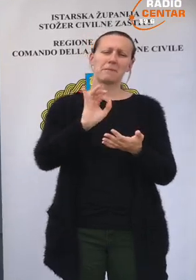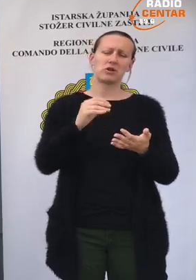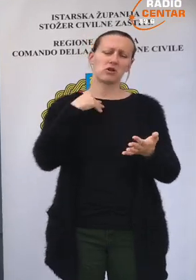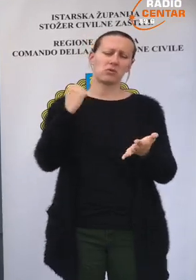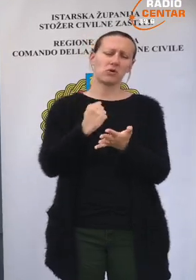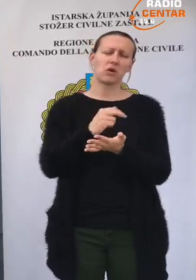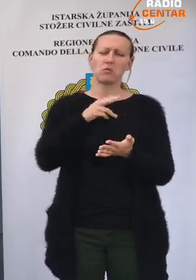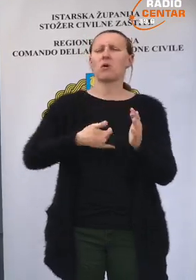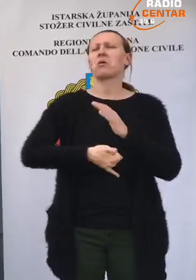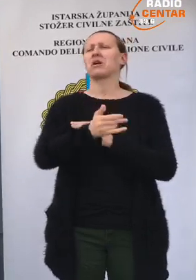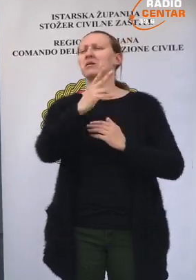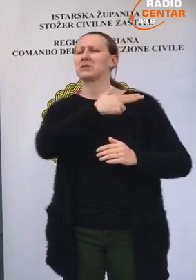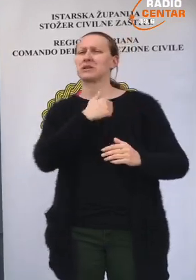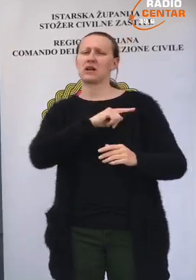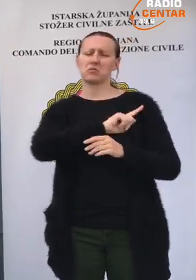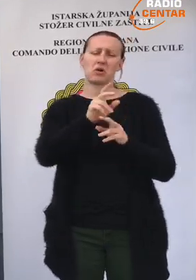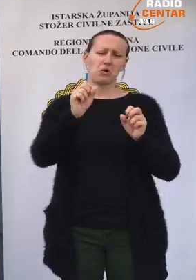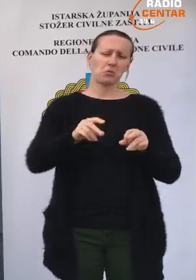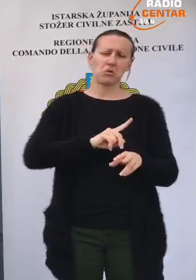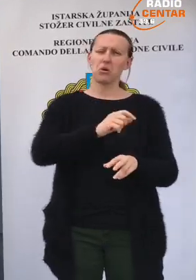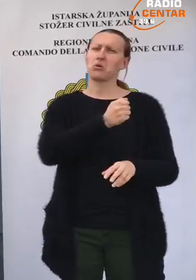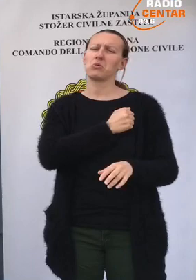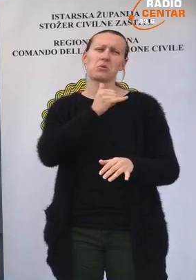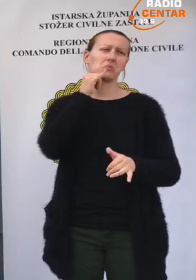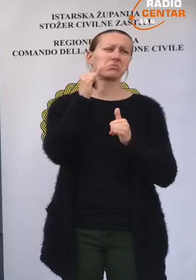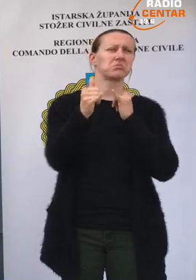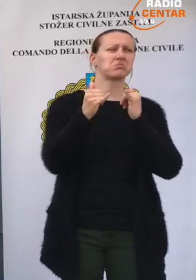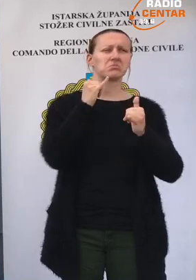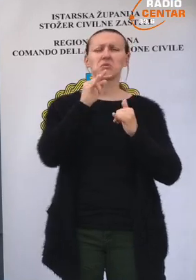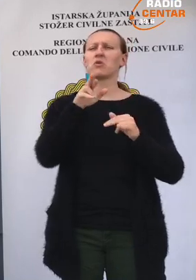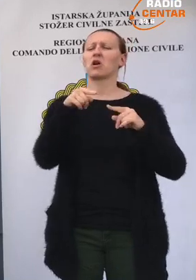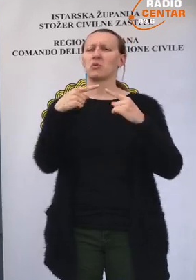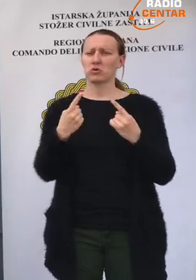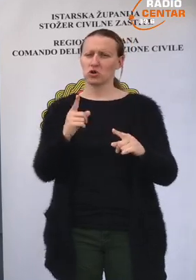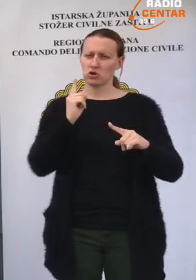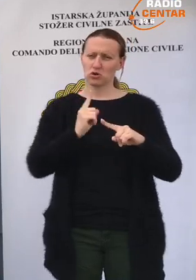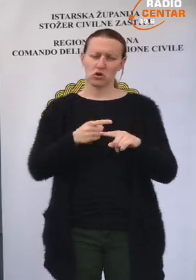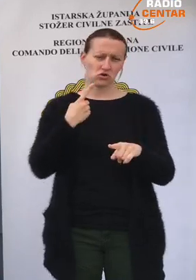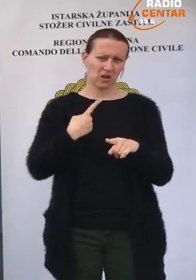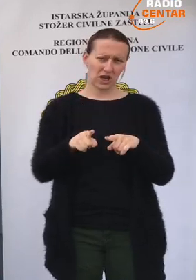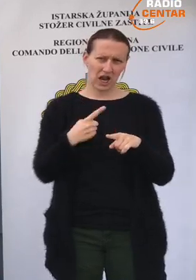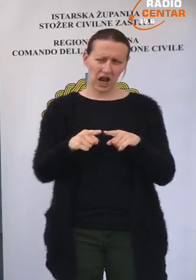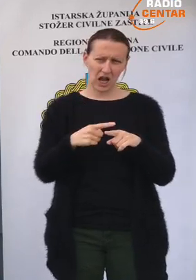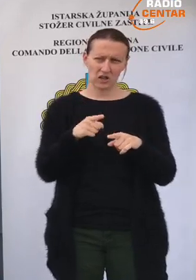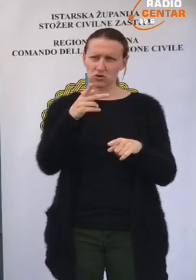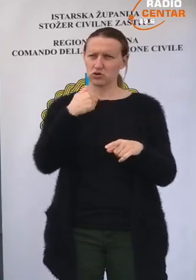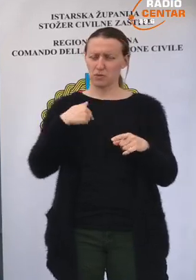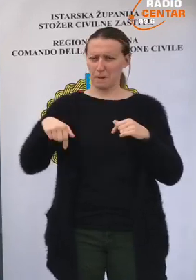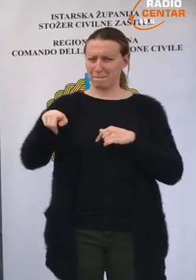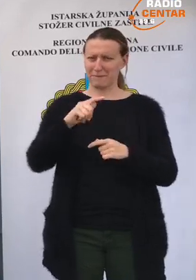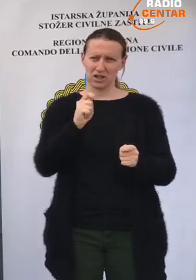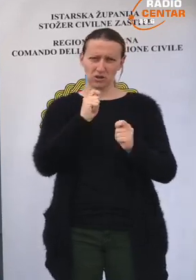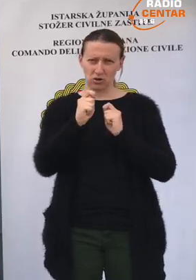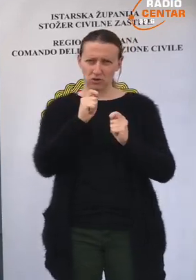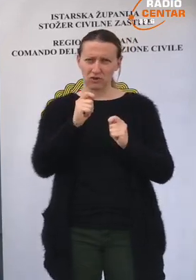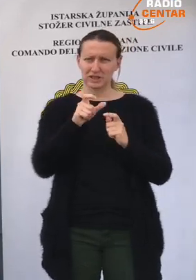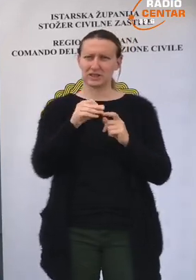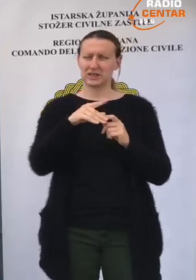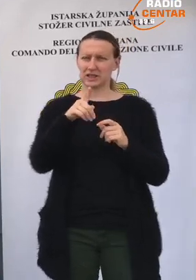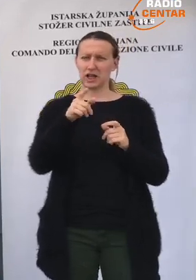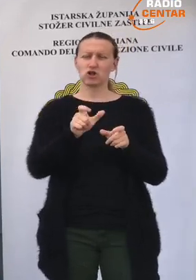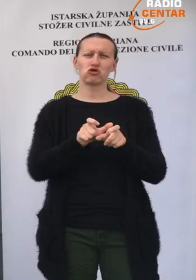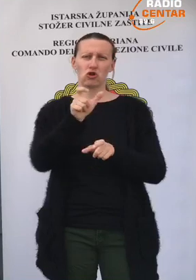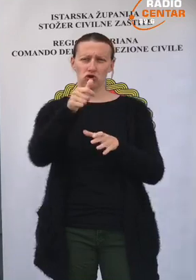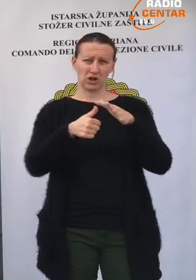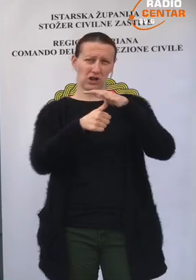napišen si dozvolu i mogu otići iz Zagreba do Pule, do Dubrovnika. Mora postojati točan razlog. Ono što ćemo mi dogovarati sa